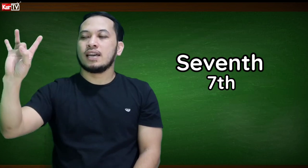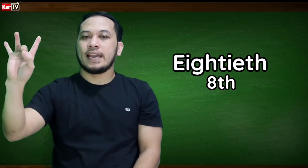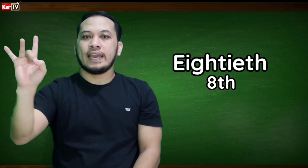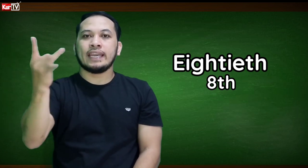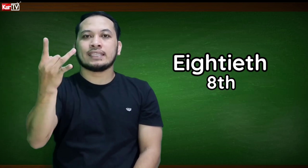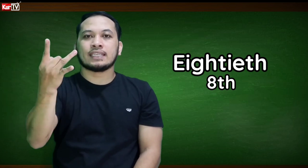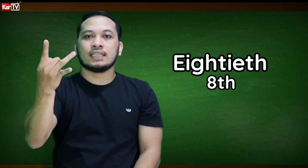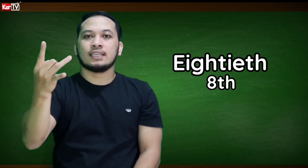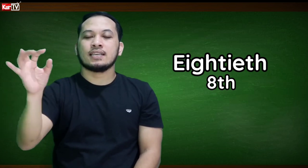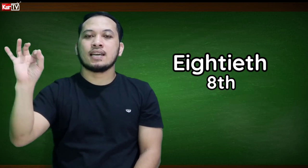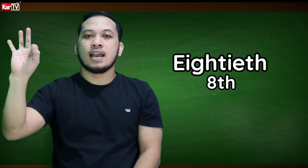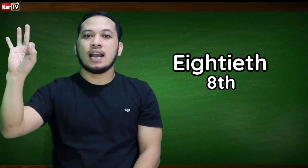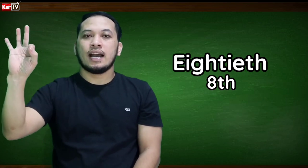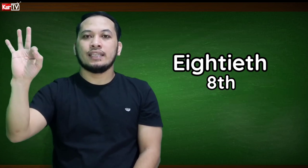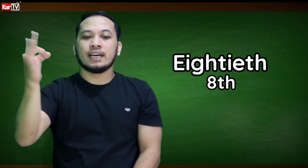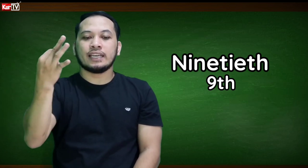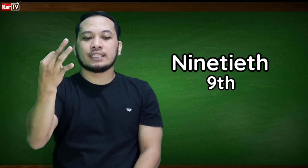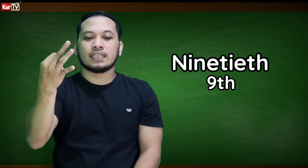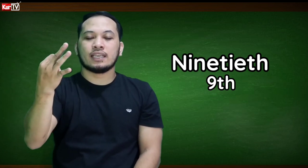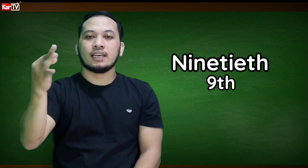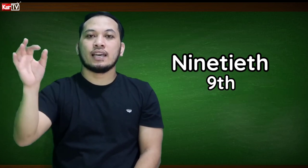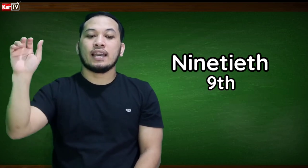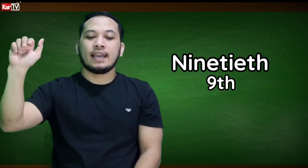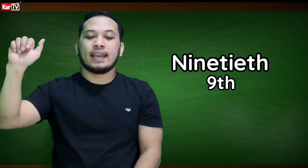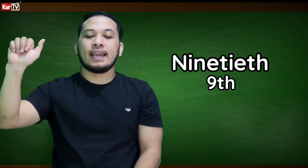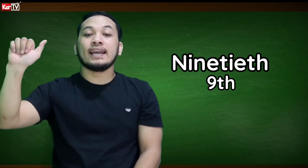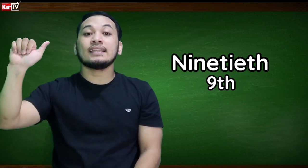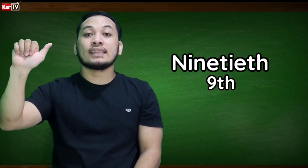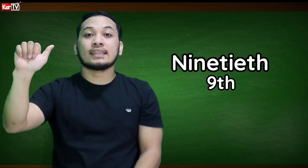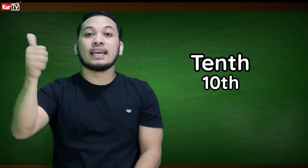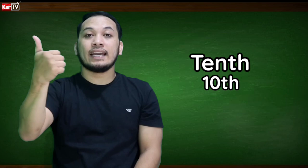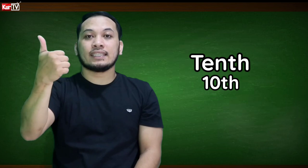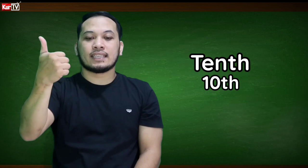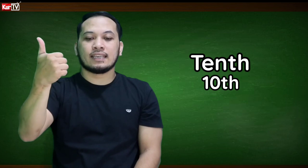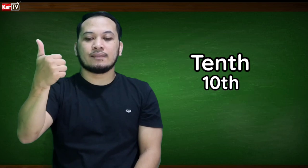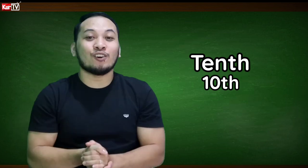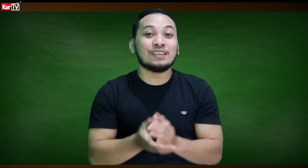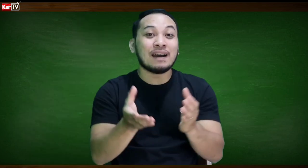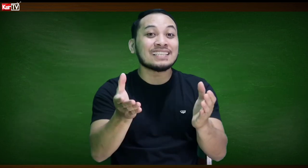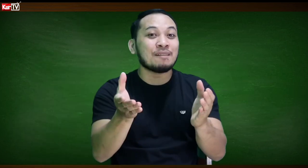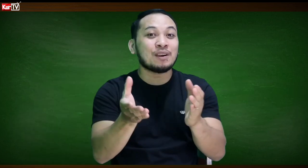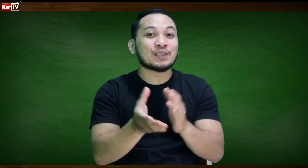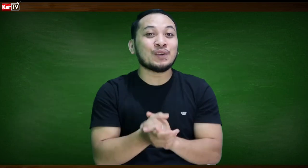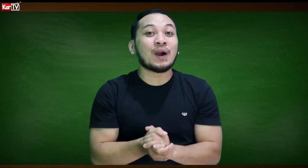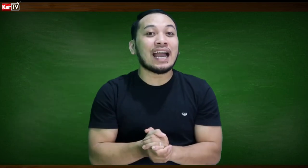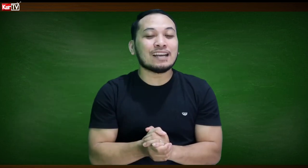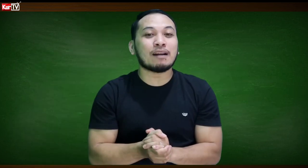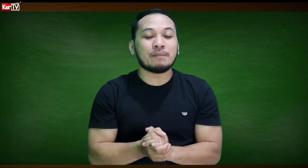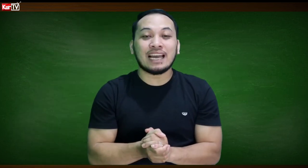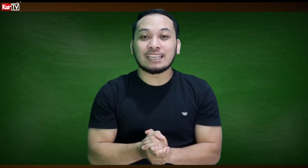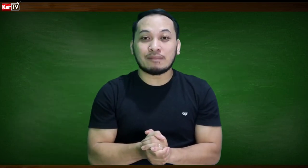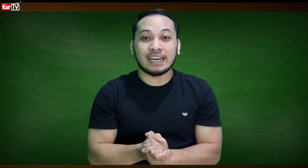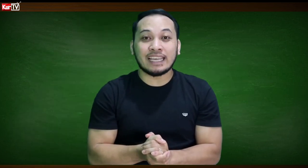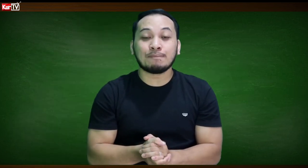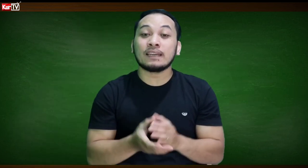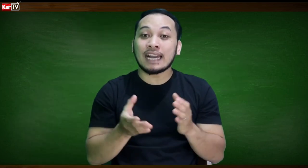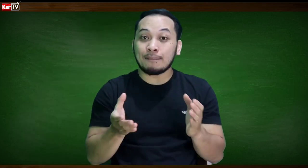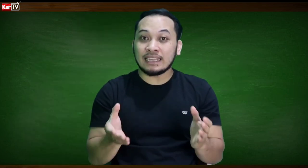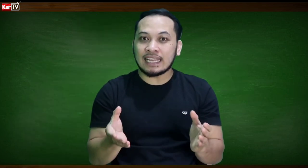Eighth. Ninth. And, tenth. Third. di ba, sabi ko sa'yo, kayang magbilang ng mga debt, gamit